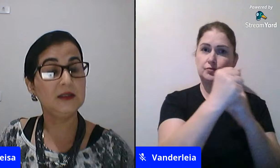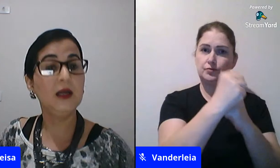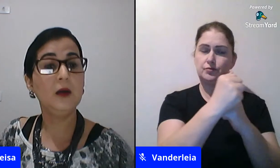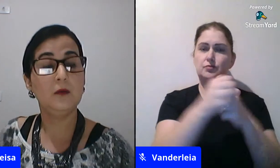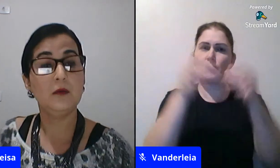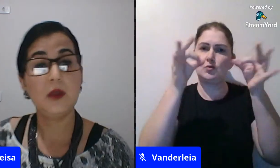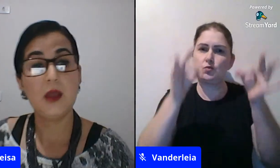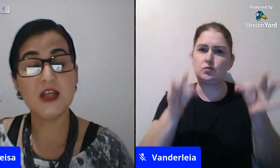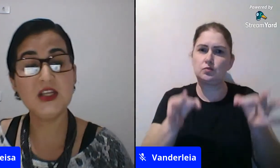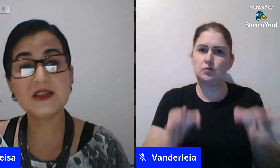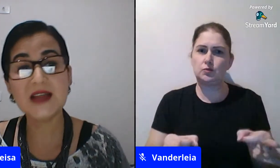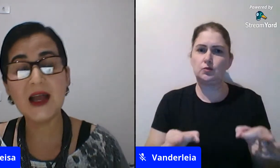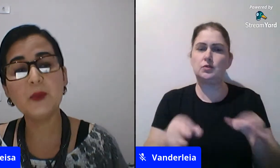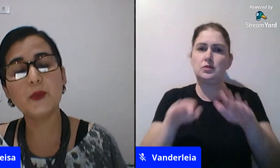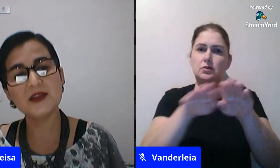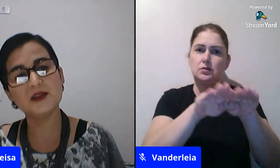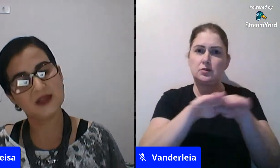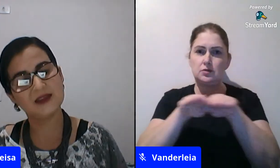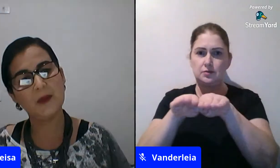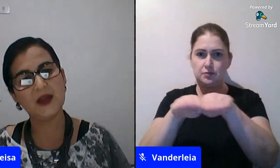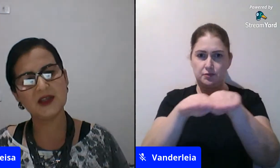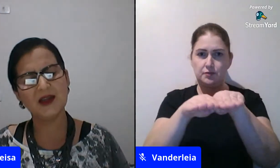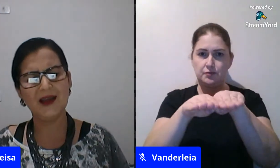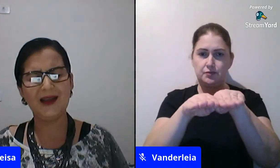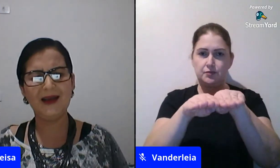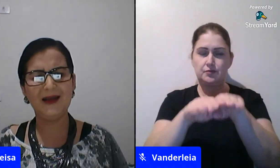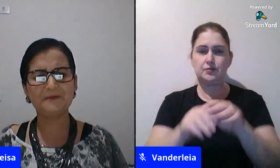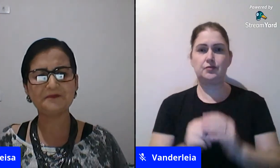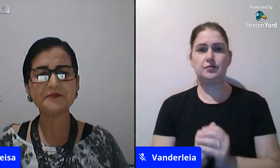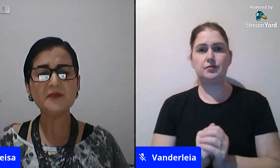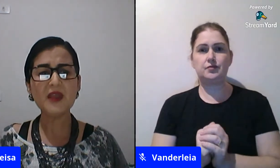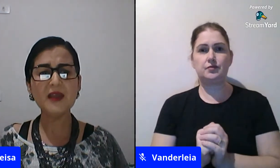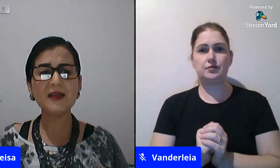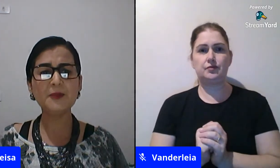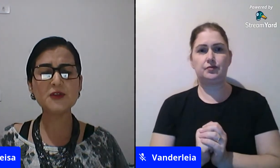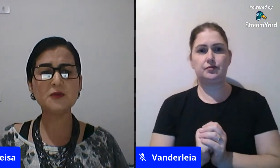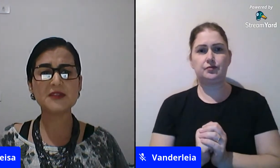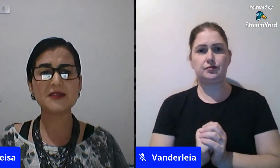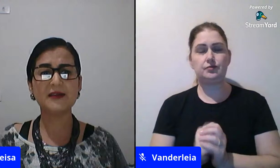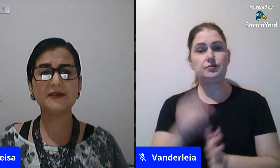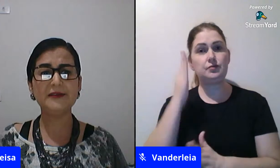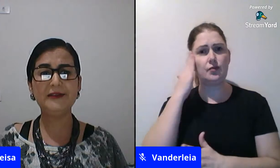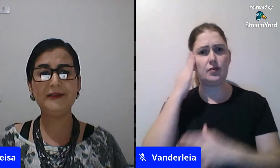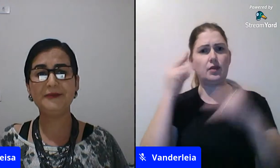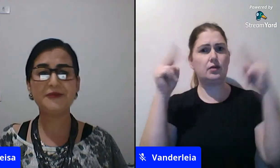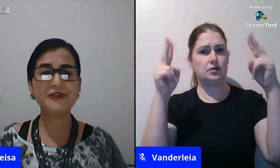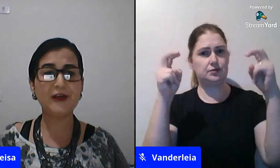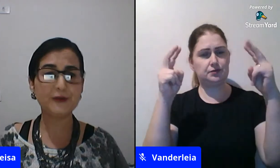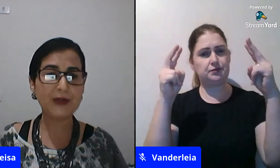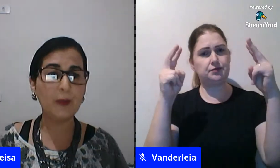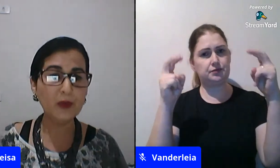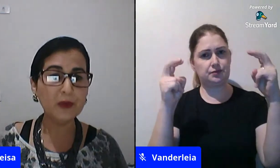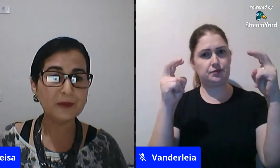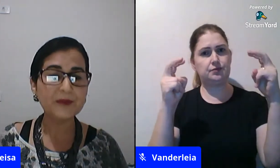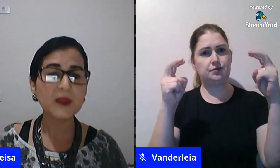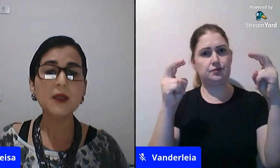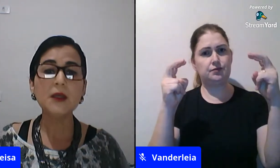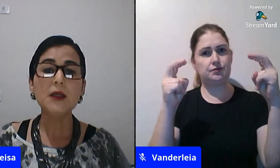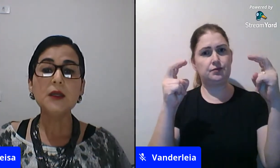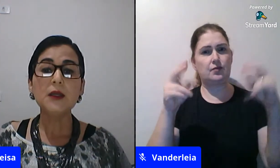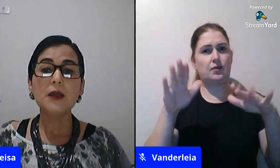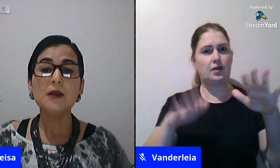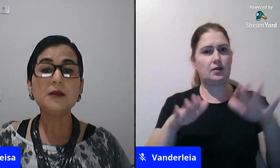Então, a gente sabe por essa temática ela possui um certo tabu,